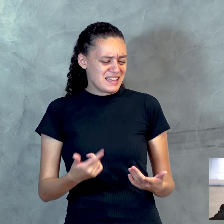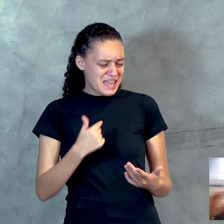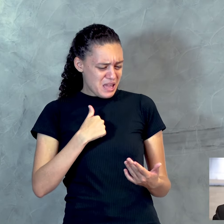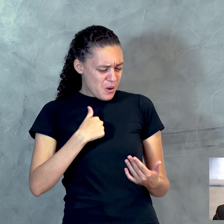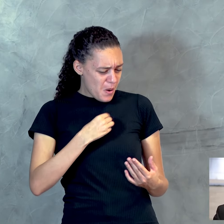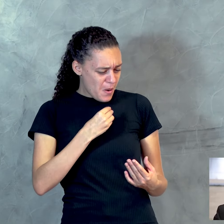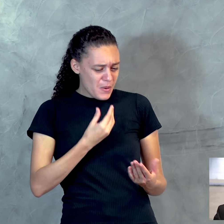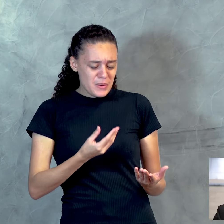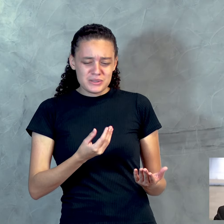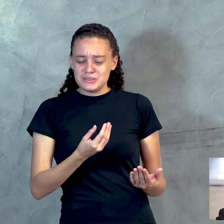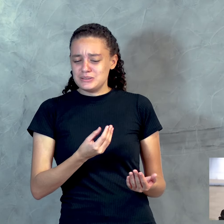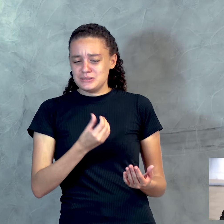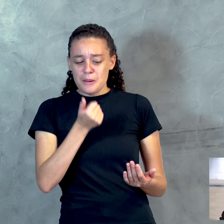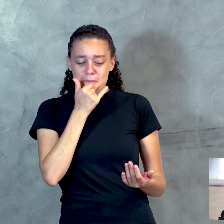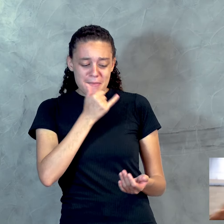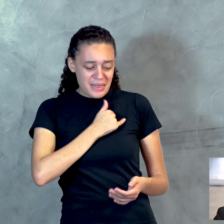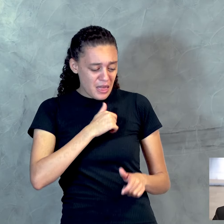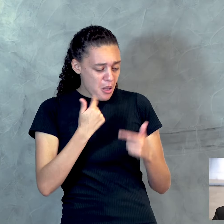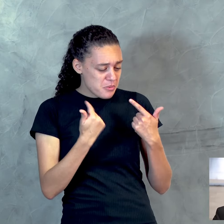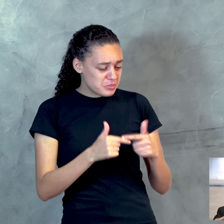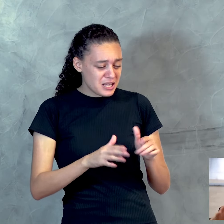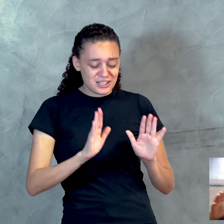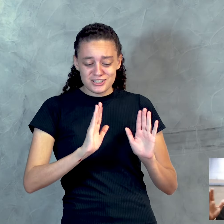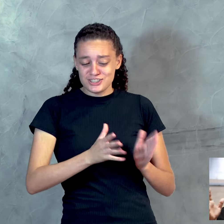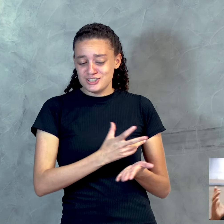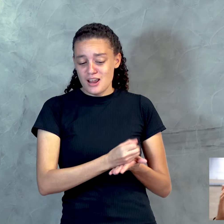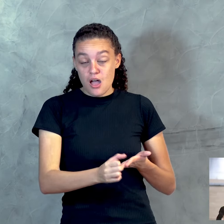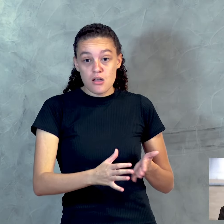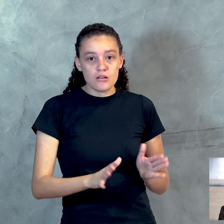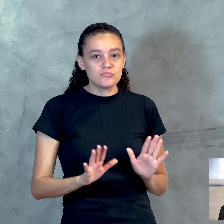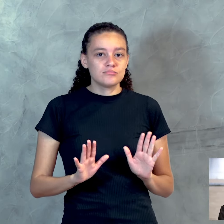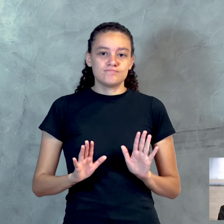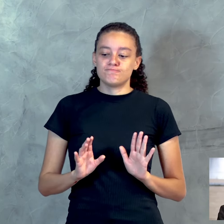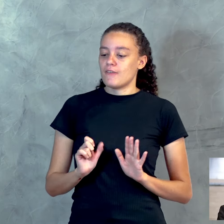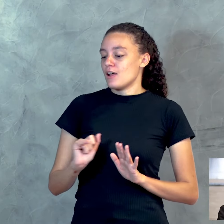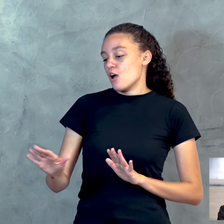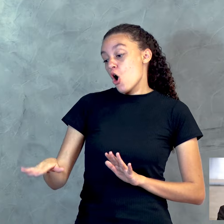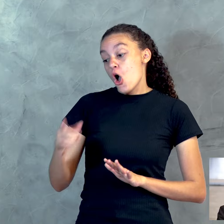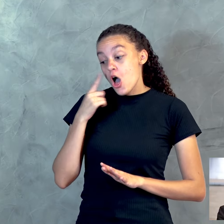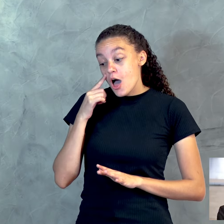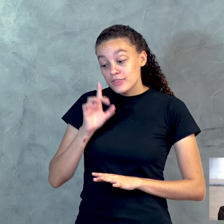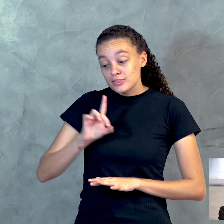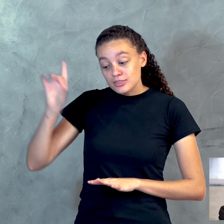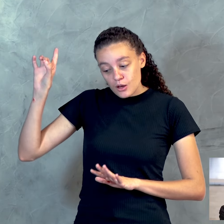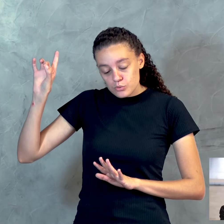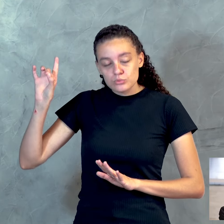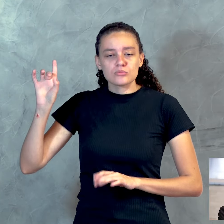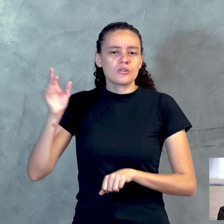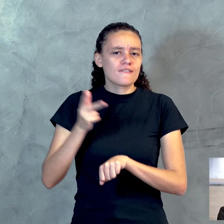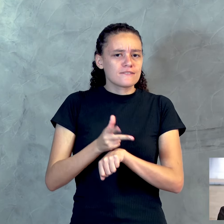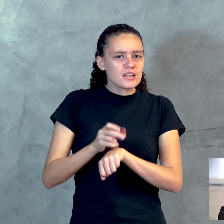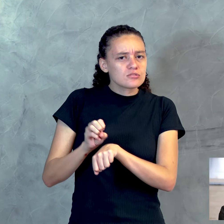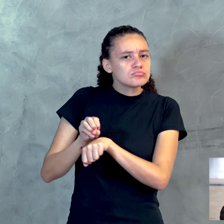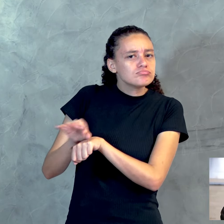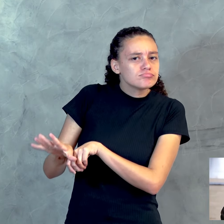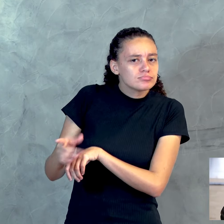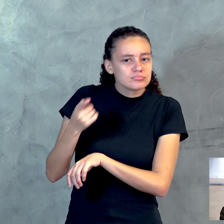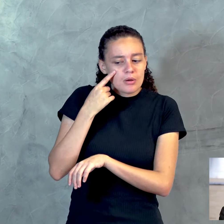não tem mais jeito, eu estou atolado, diga para ele, há um Deus, compartilhe esse vídeo, mostre para